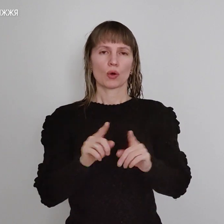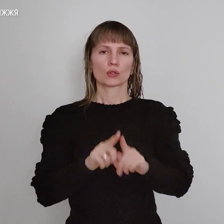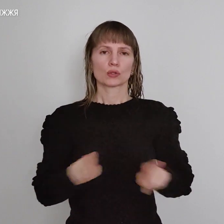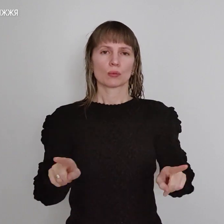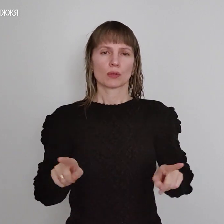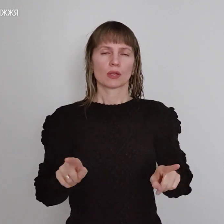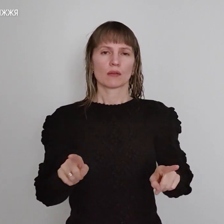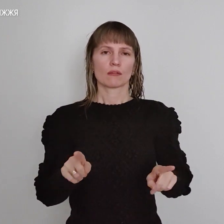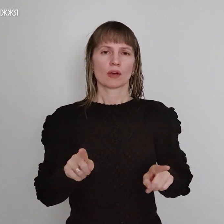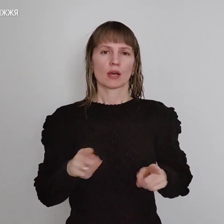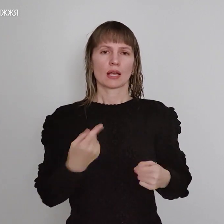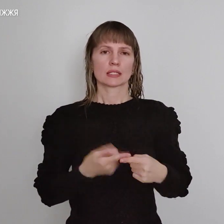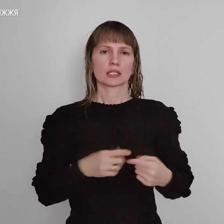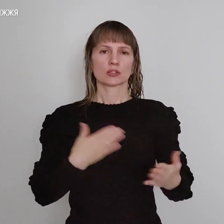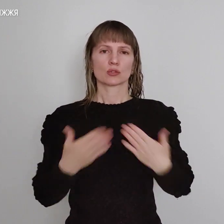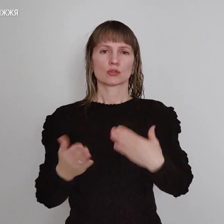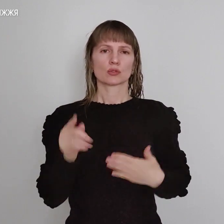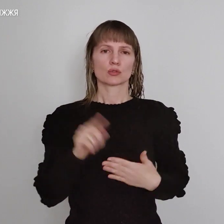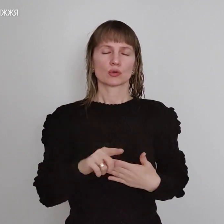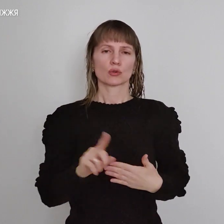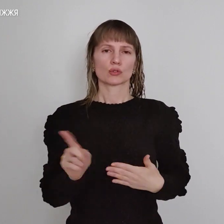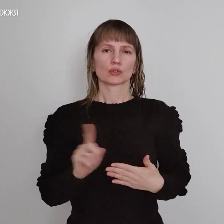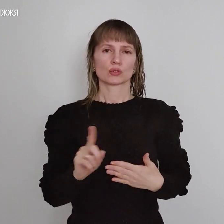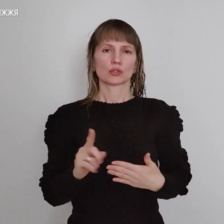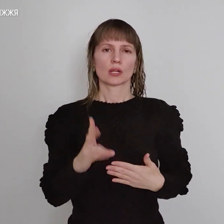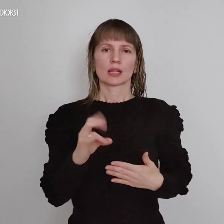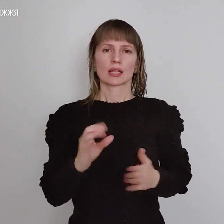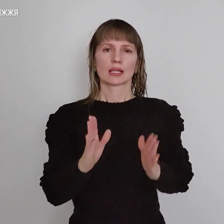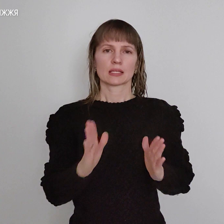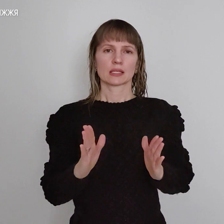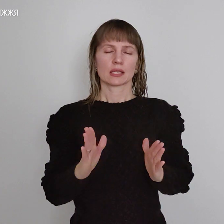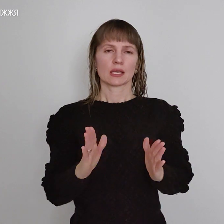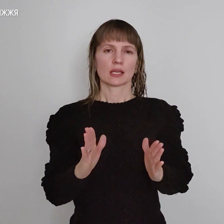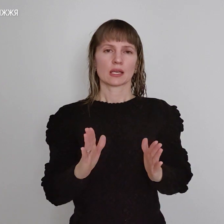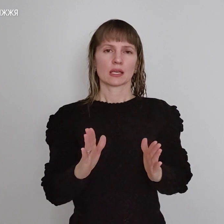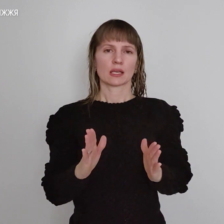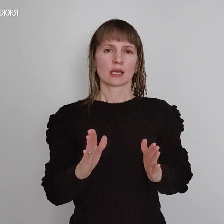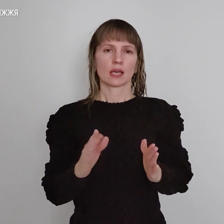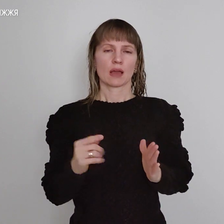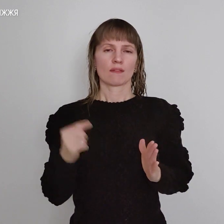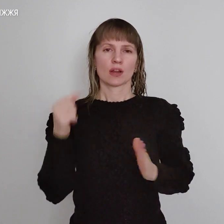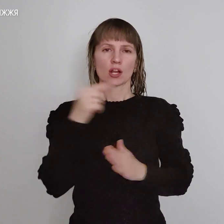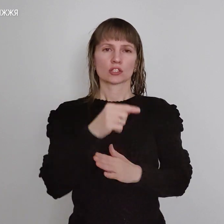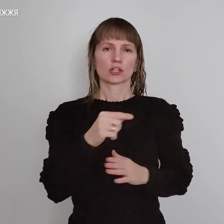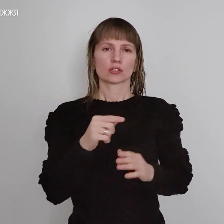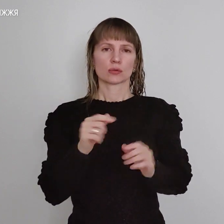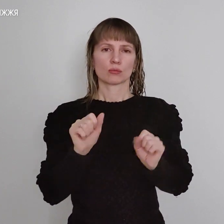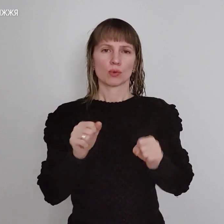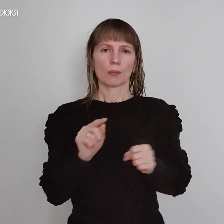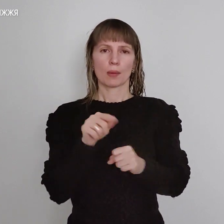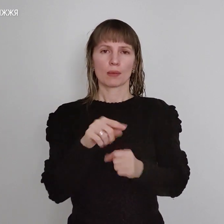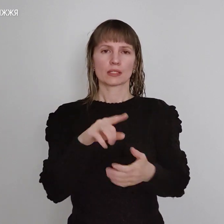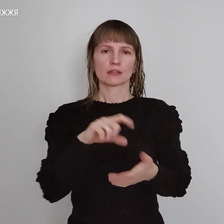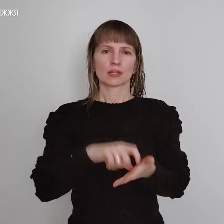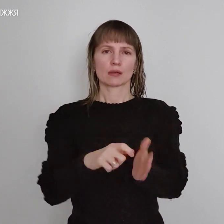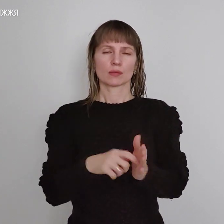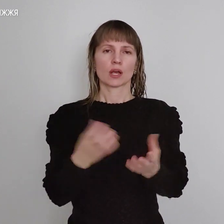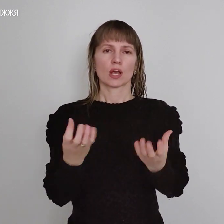це стосується того, що не лише уражаючі елементи можуть потрапити в кімнату, а ще й саме від віку